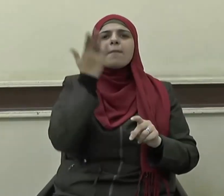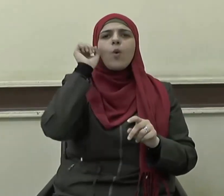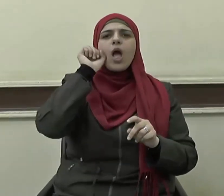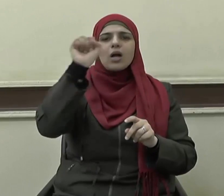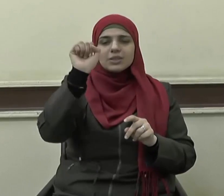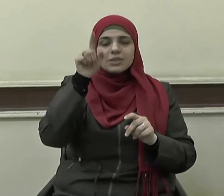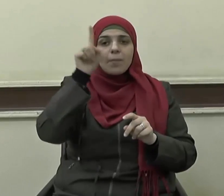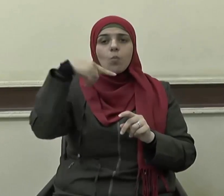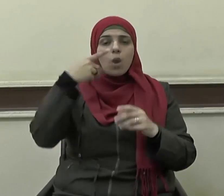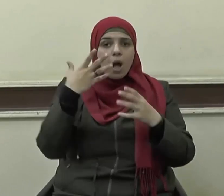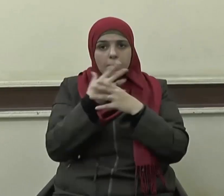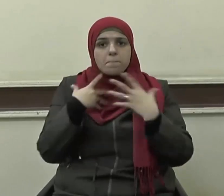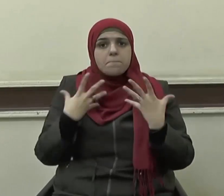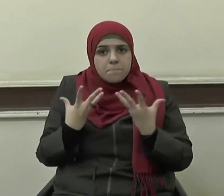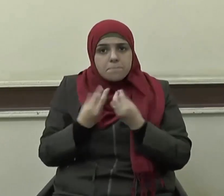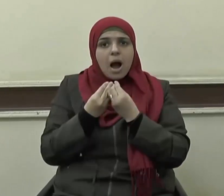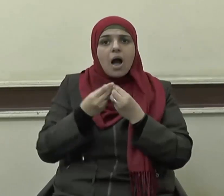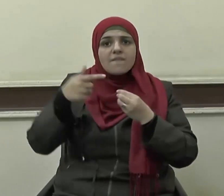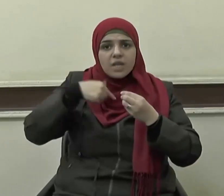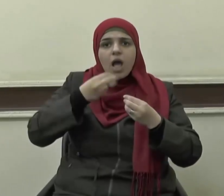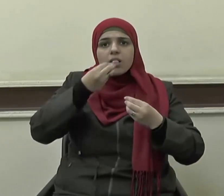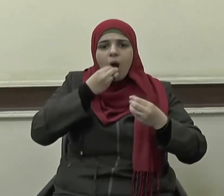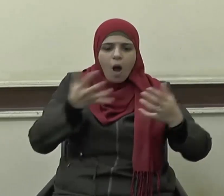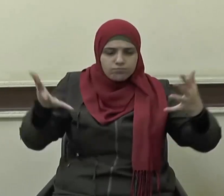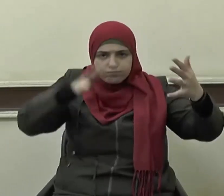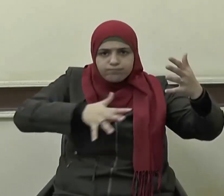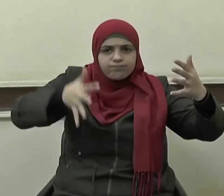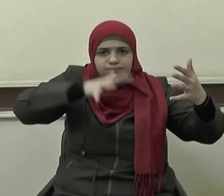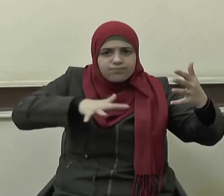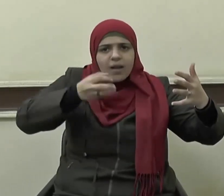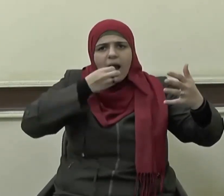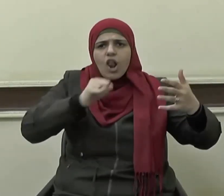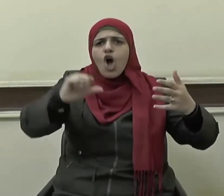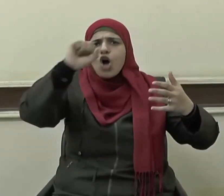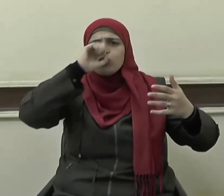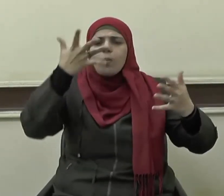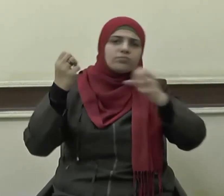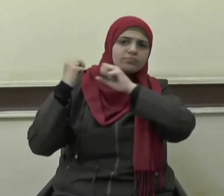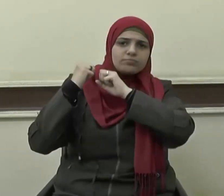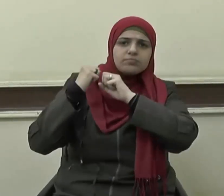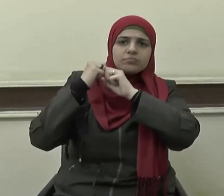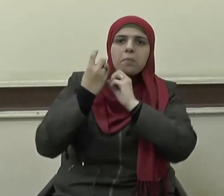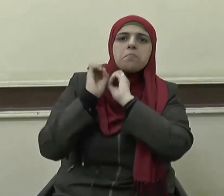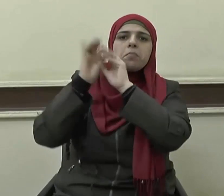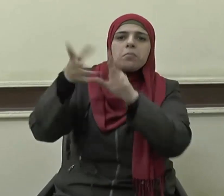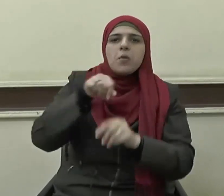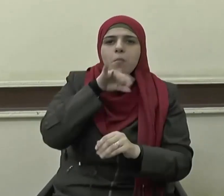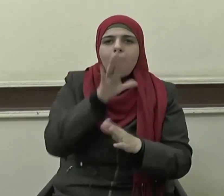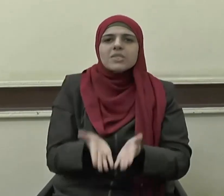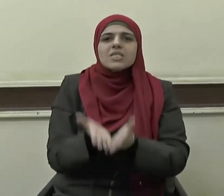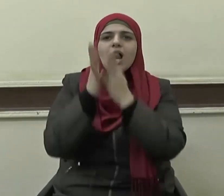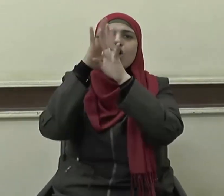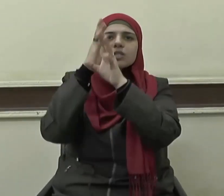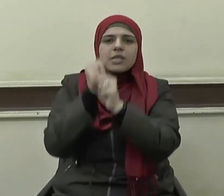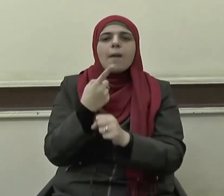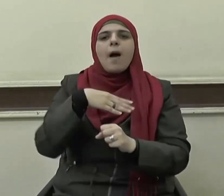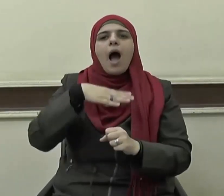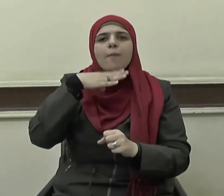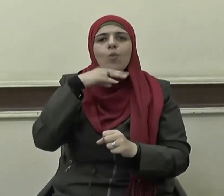كانت تقوم بالإمداد من الطعام والشراب للنبي صلى الله عليه وسلم وأبيها رضي الله